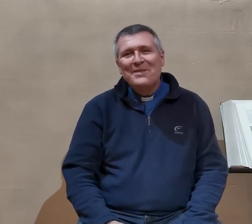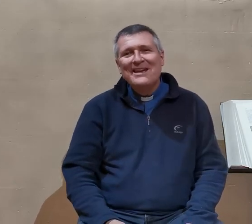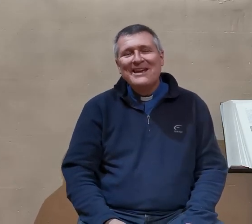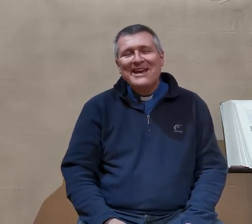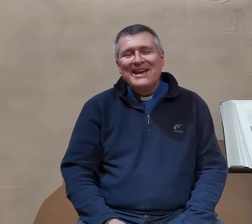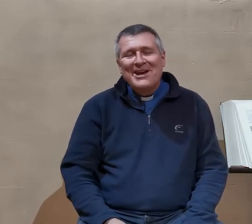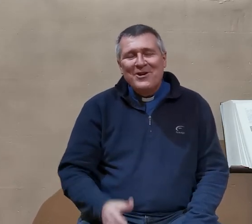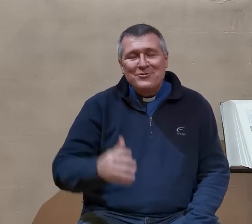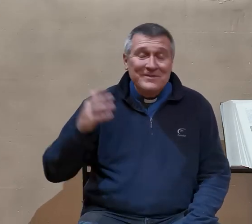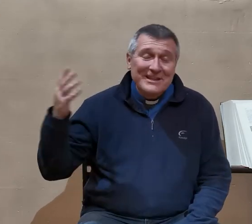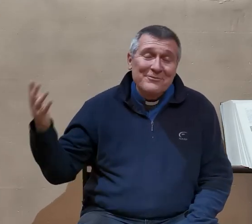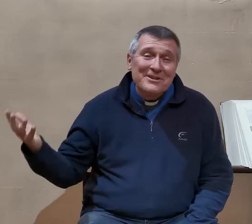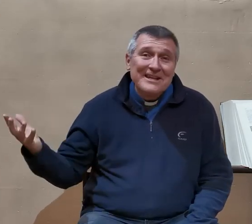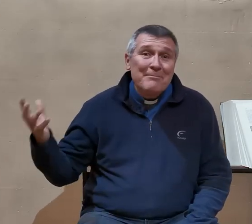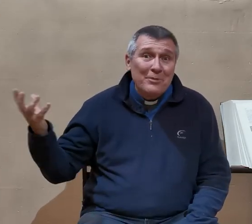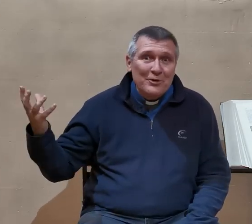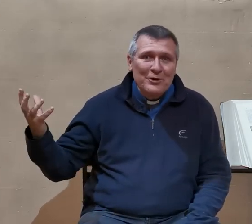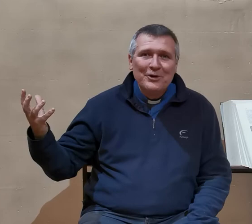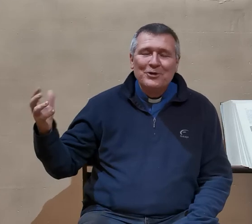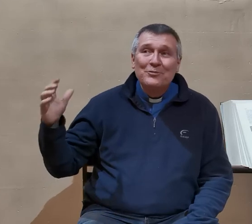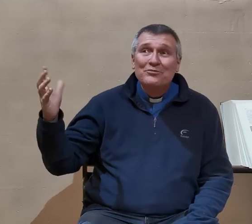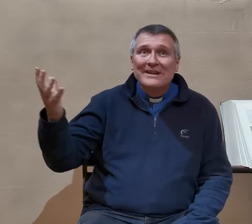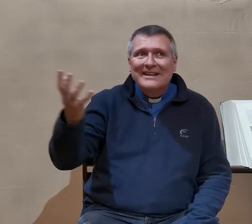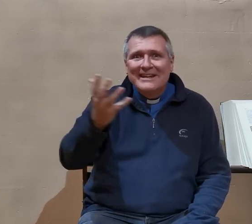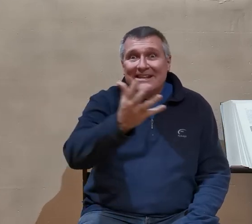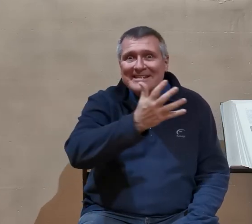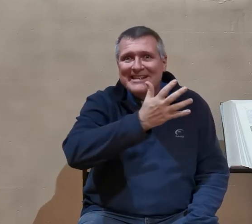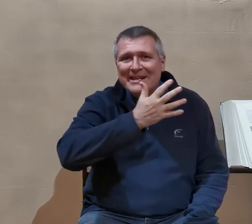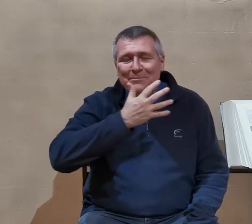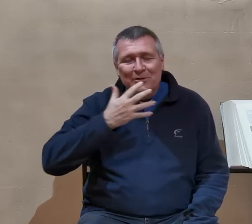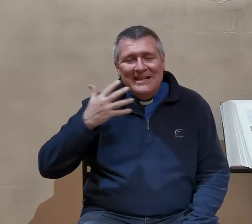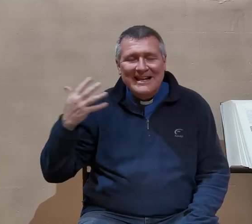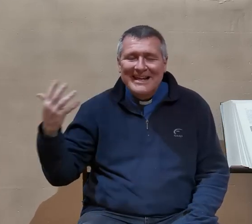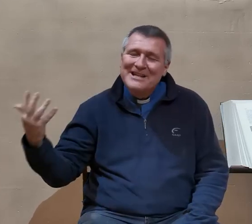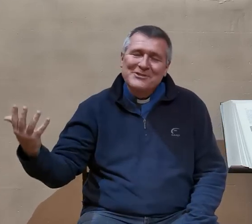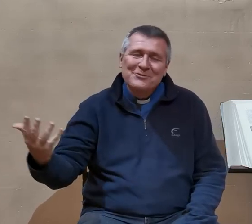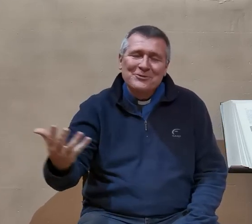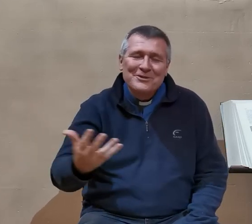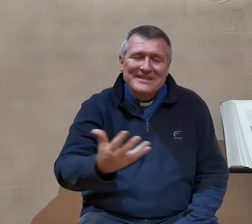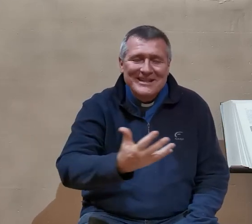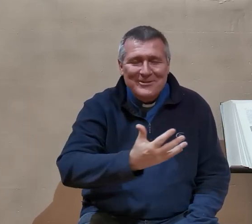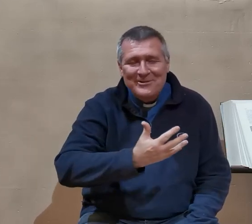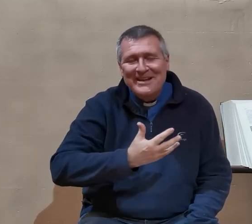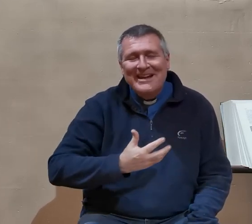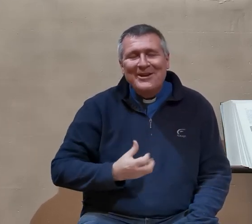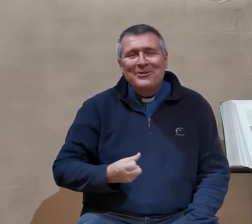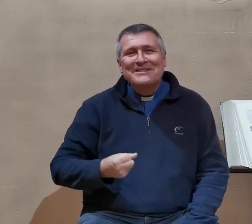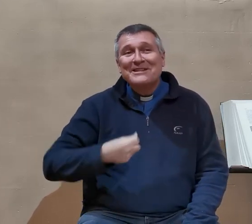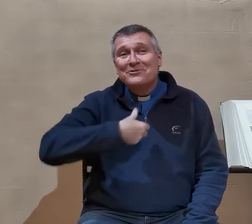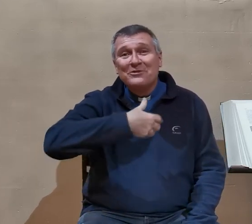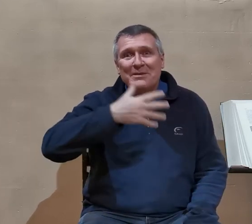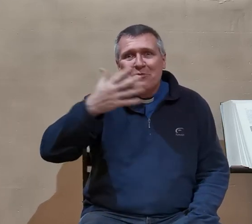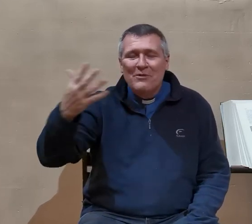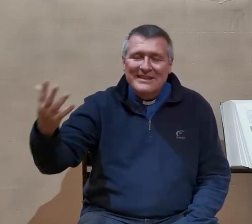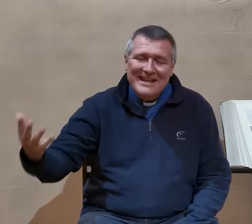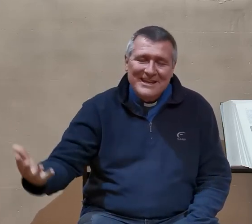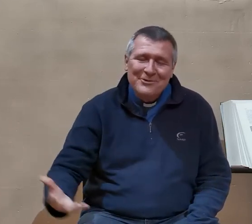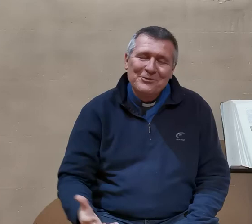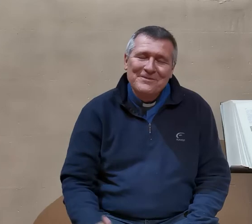Je viens d'évoquer la peur que pouvaient créer les éléments de la création lorsqu'ils se déployaient de